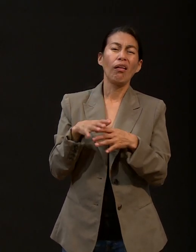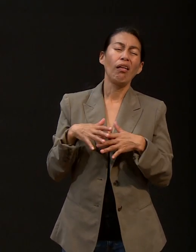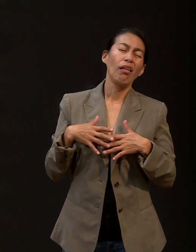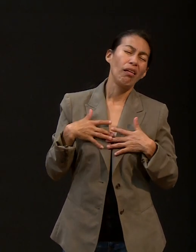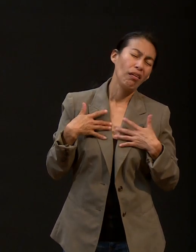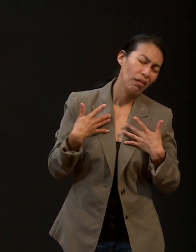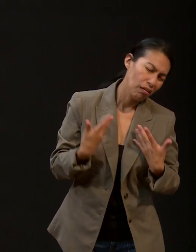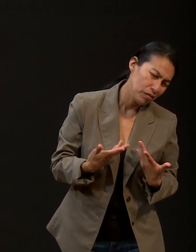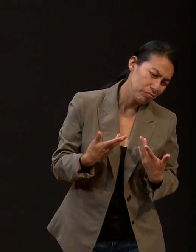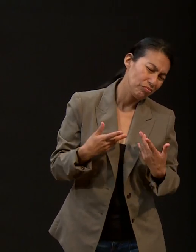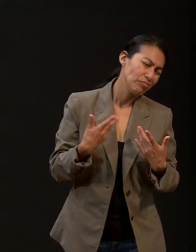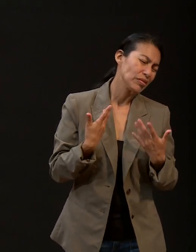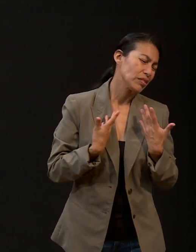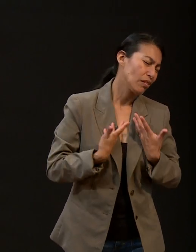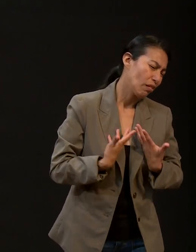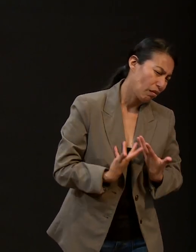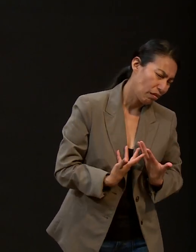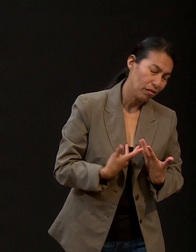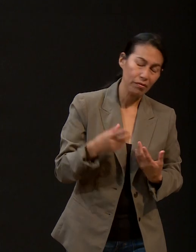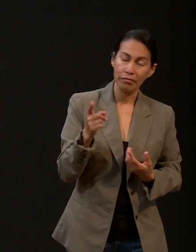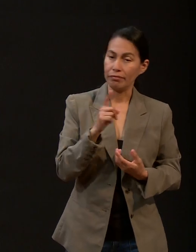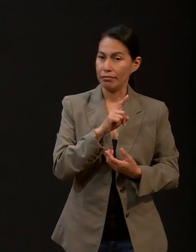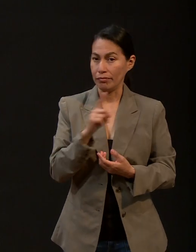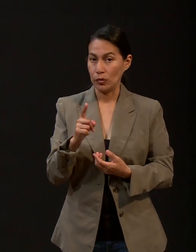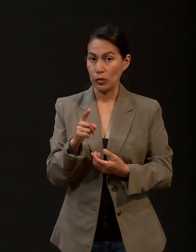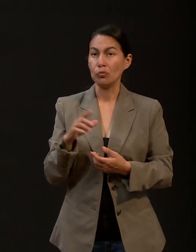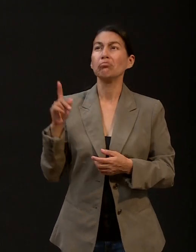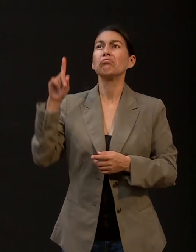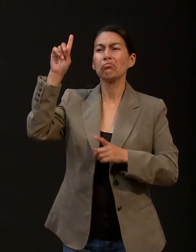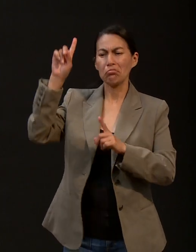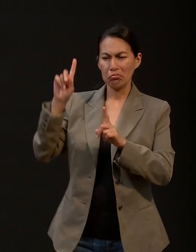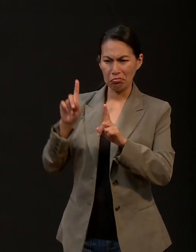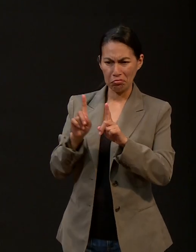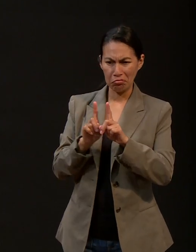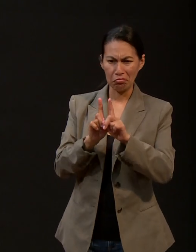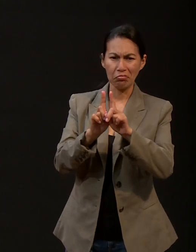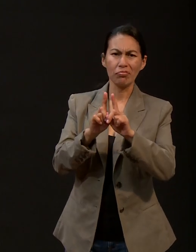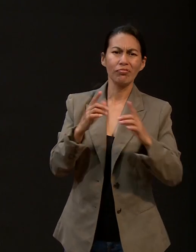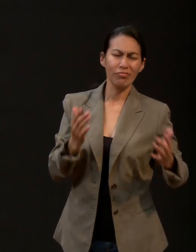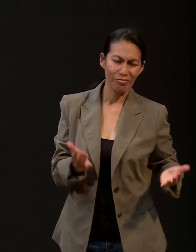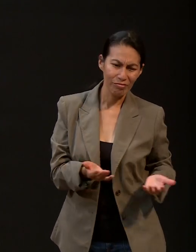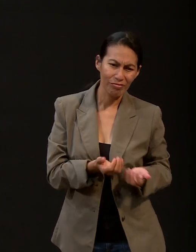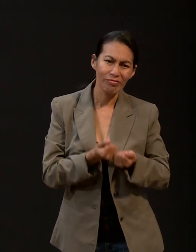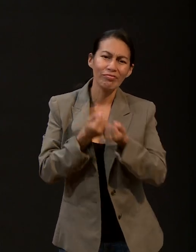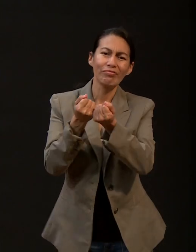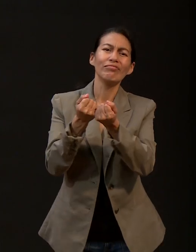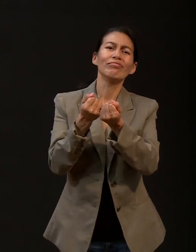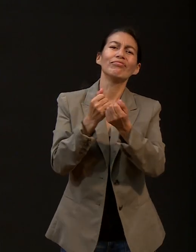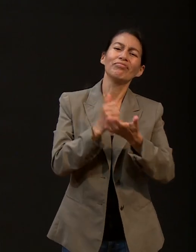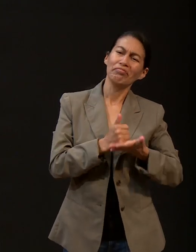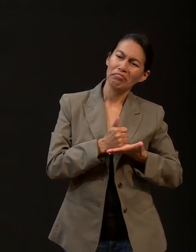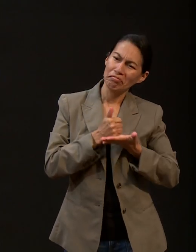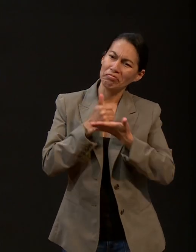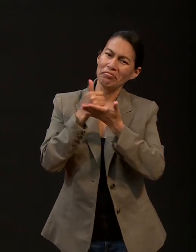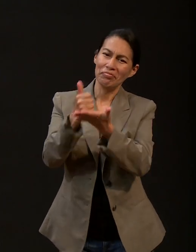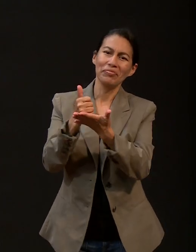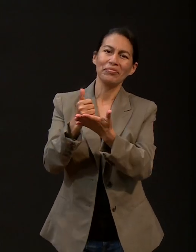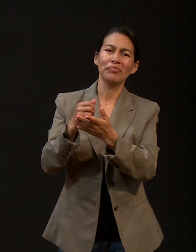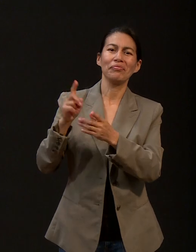porque yo soy tu Dios que te esfuerzo. Siempre te ayudaré, siempre te sustentaré con la diestra de mi justicia. Y hay